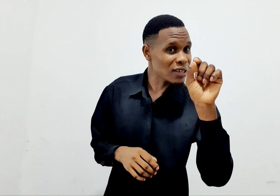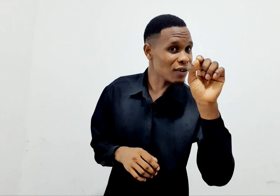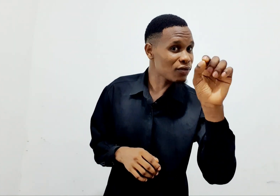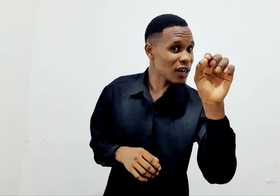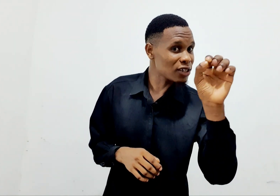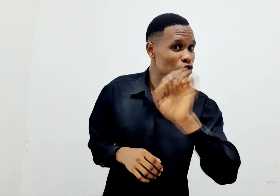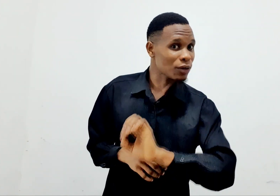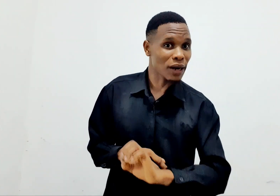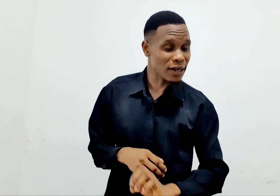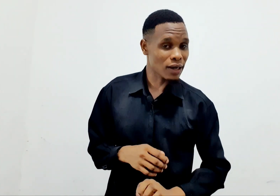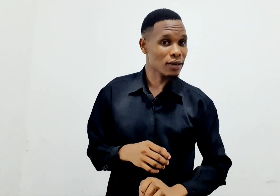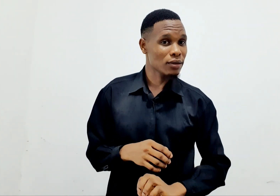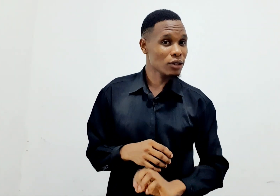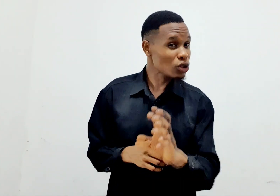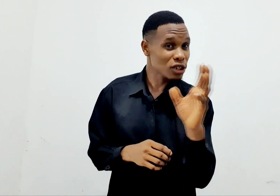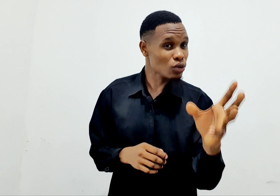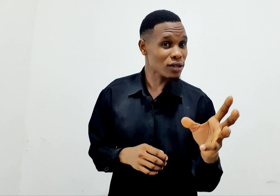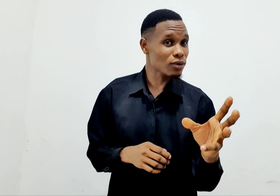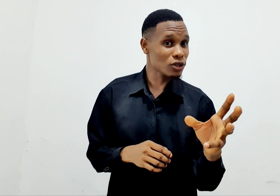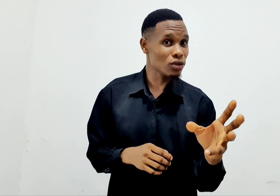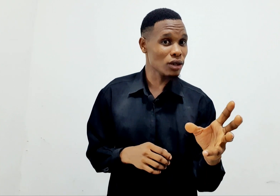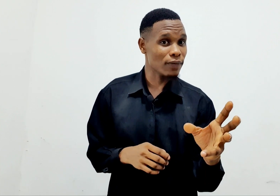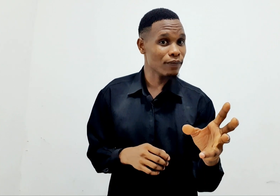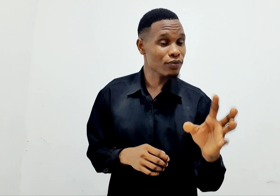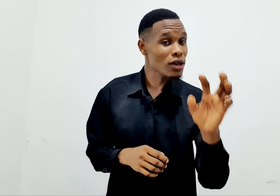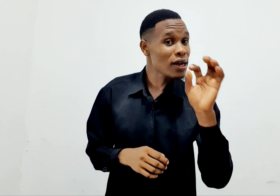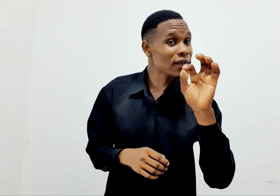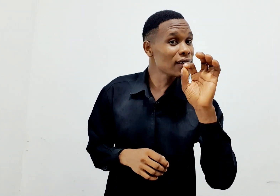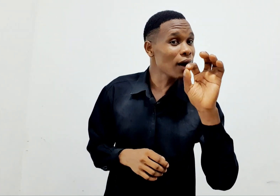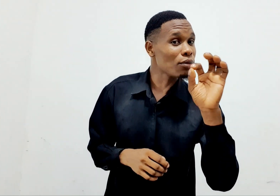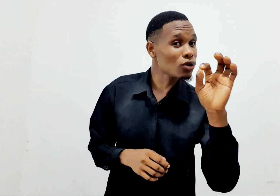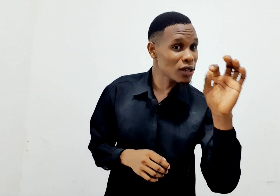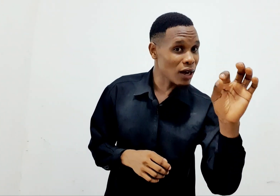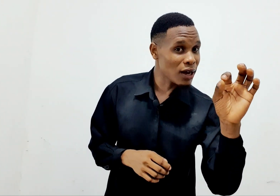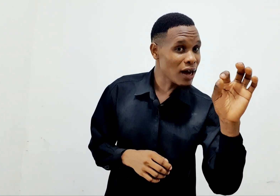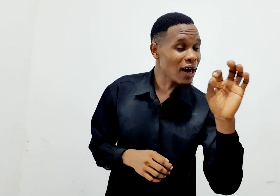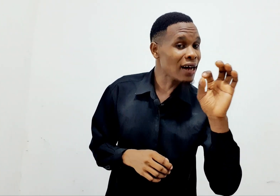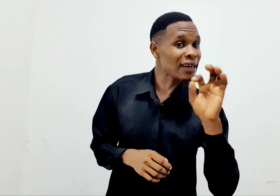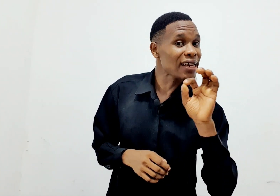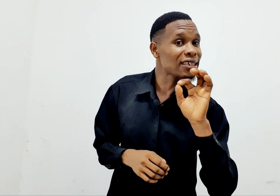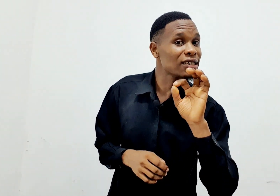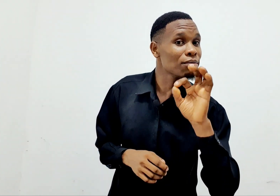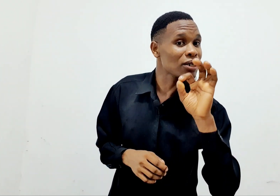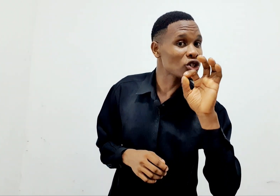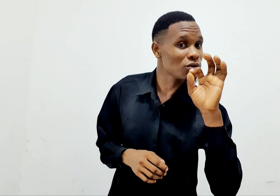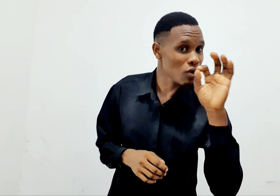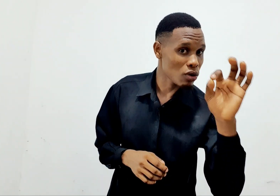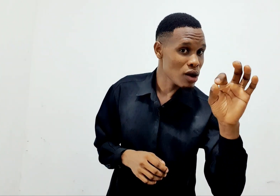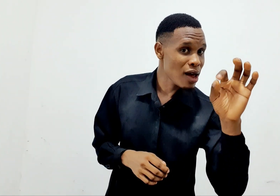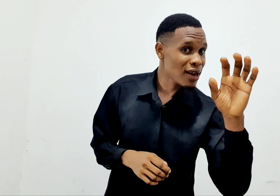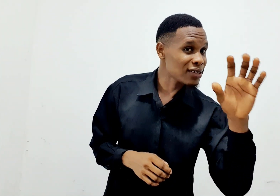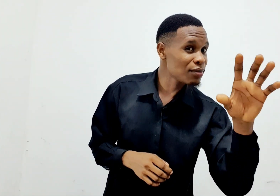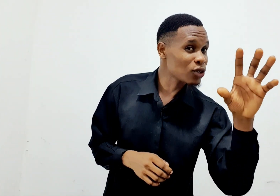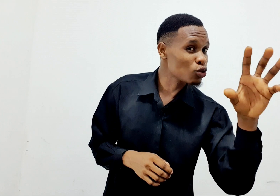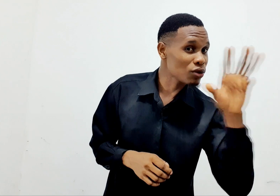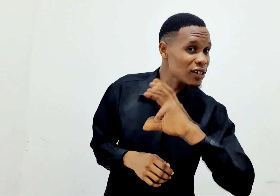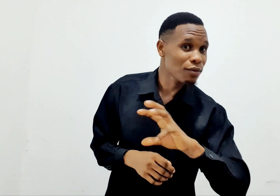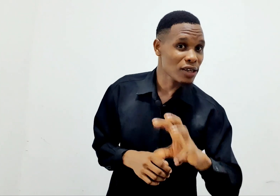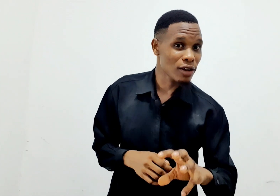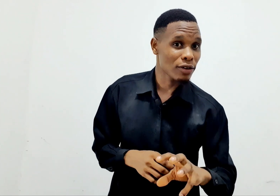Atavunari chukipanda. Kishoni kitu lazimu kijue. Kira moja. Anaye chimba shimo. Lazima tumbu kie mwenyewe.